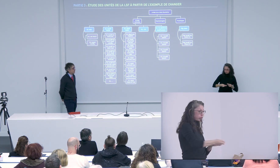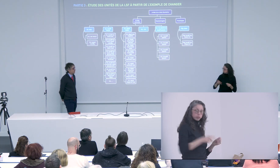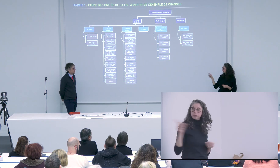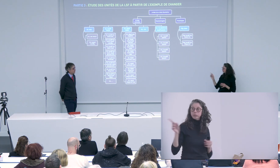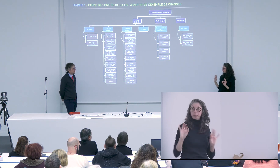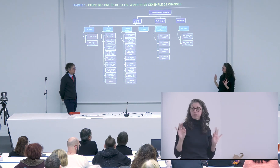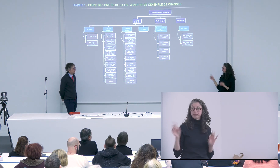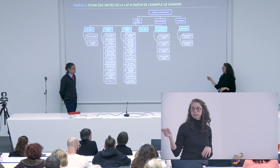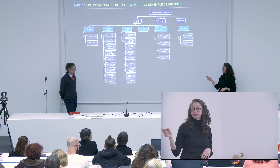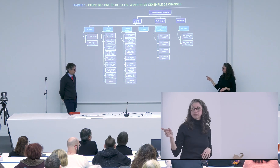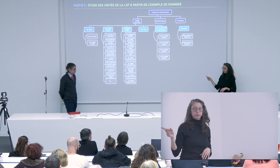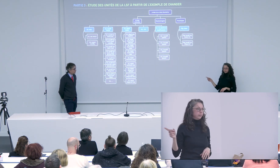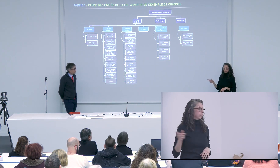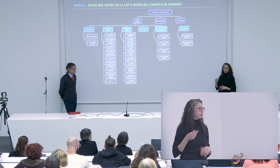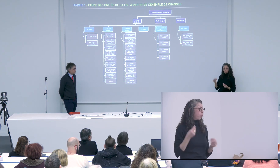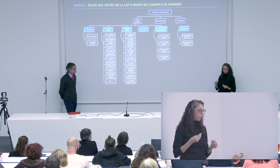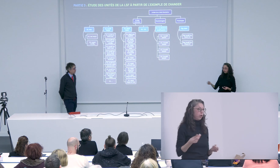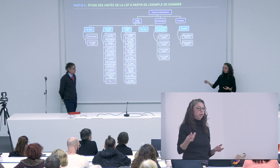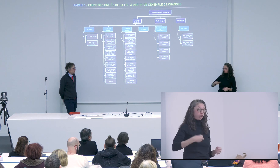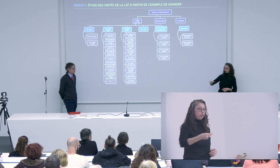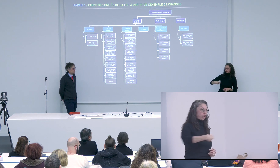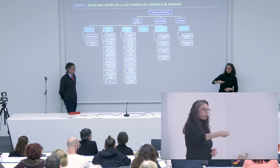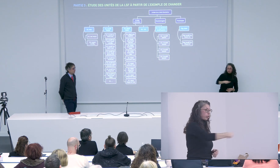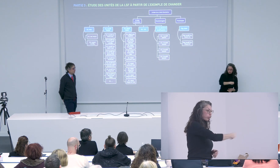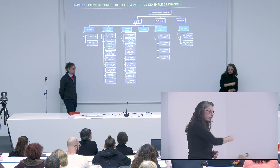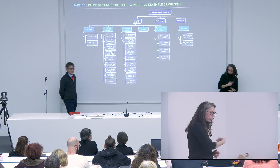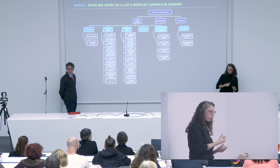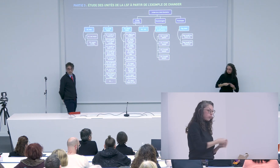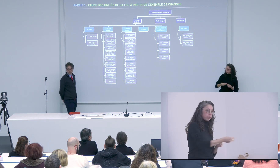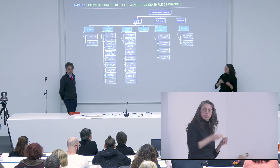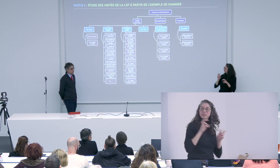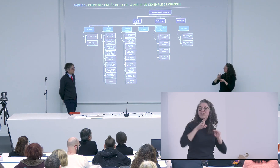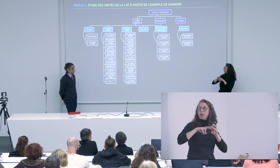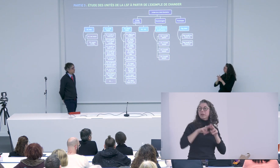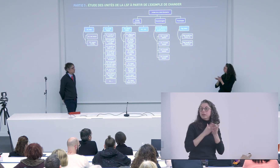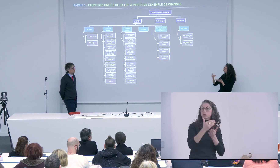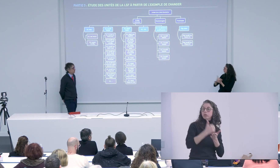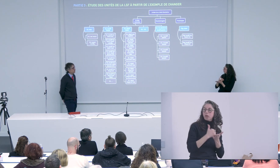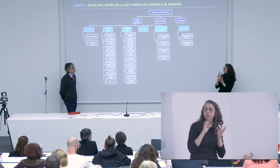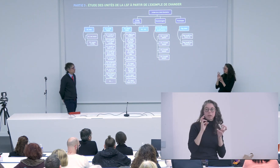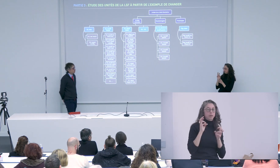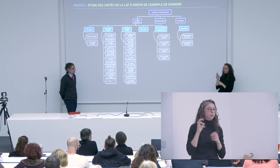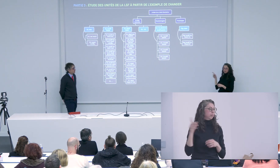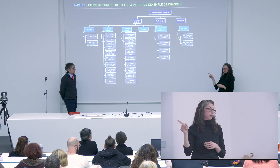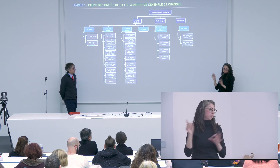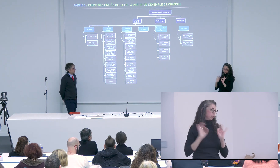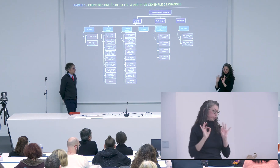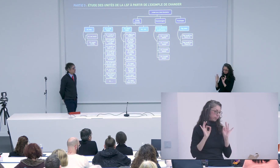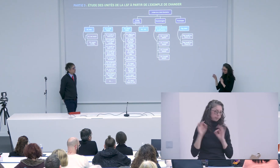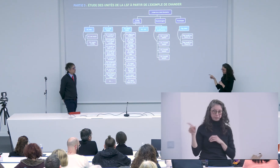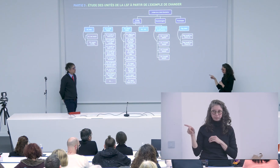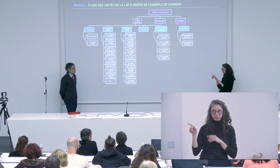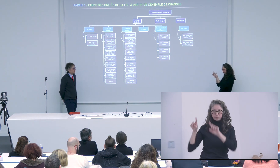donne des choses on peut on peut faire ça mais il'y a pas cette sous-catégorie ou donner elle ne rentre pas dans ces catégories donc les verbes